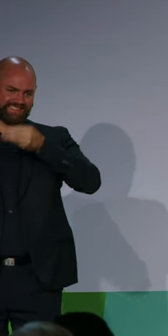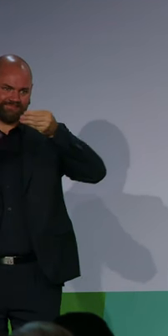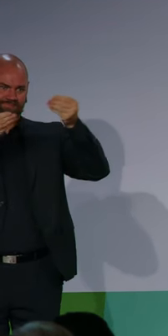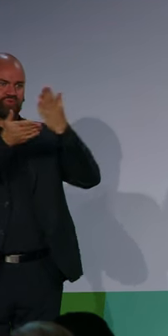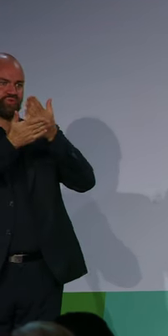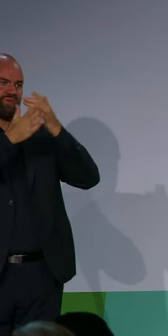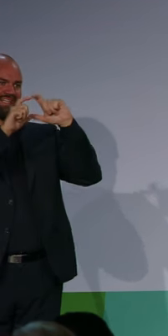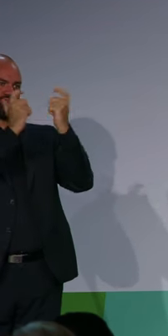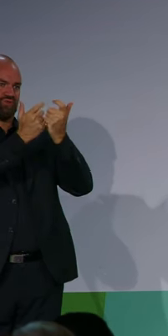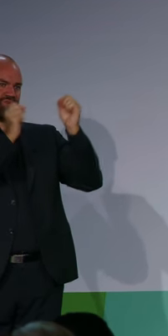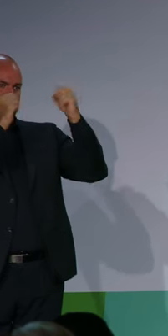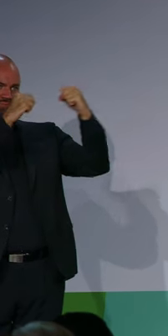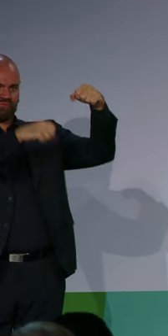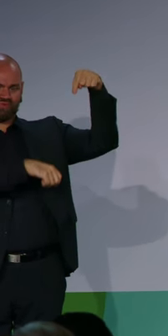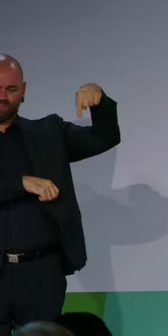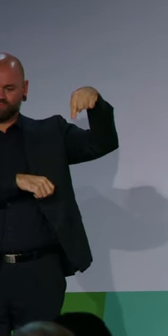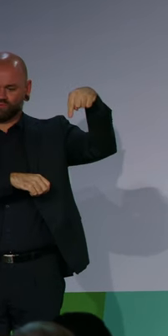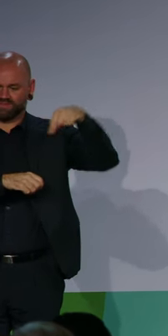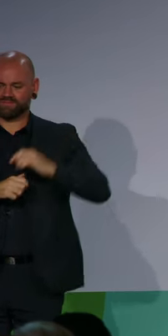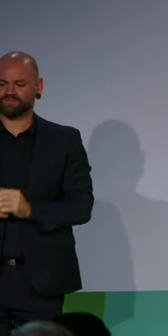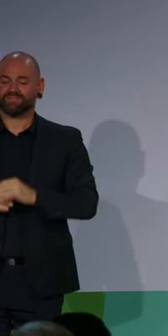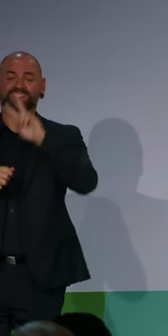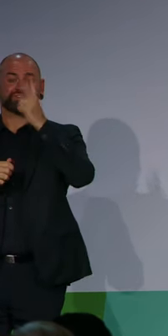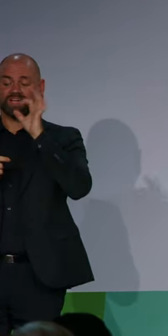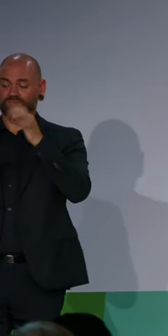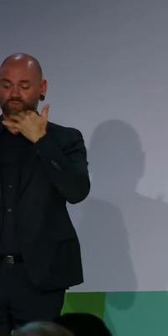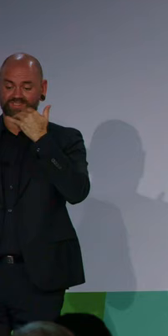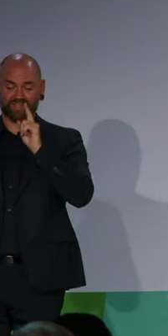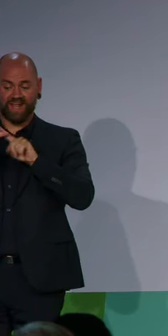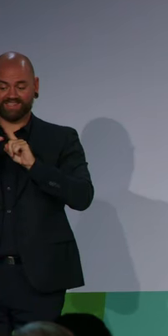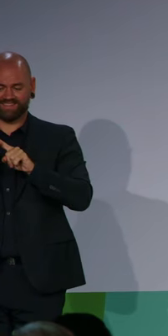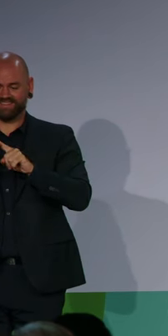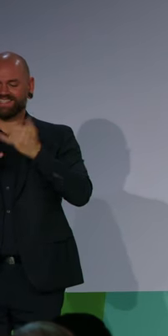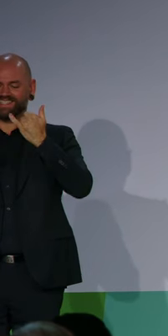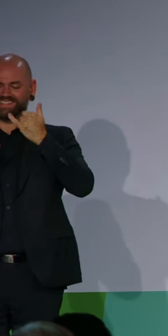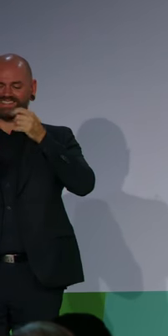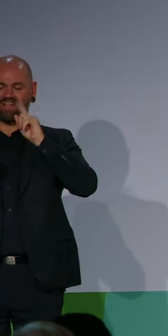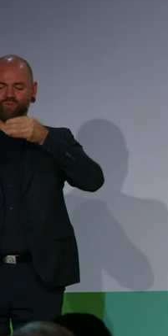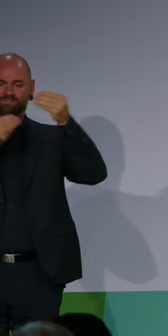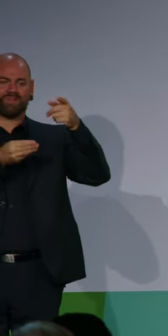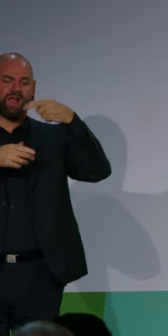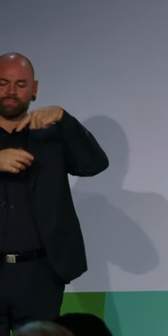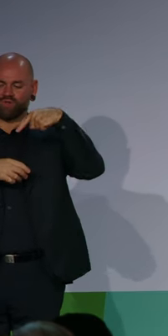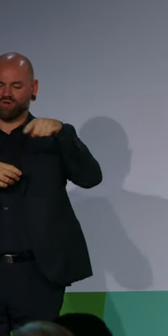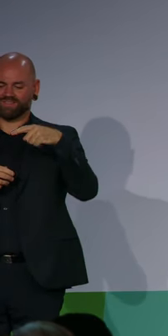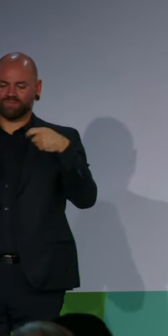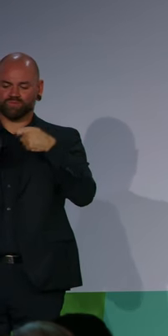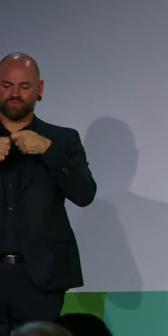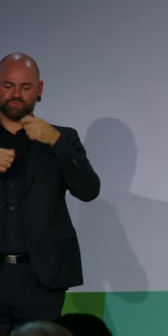vertreten sind und das ist auch gut so. Liebe Kolleginnen und Kollegen, meine Damen und Herren, wenn das Gesetz dann dem Bundestag zugeleitet ist,